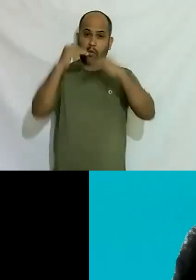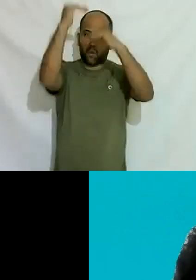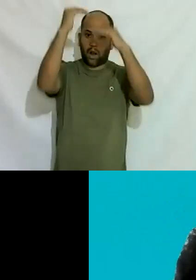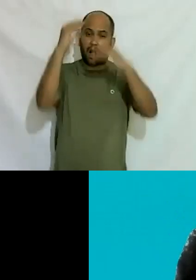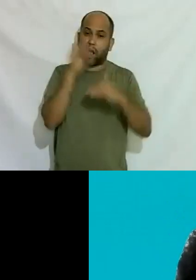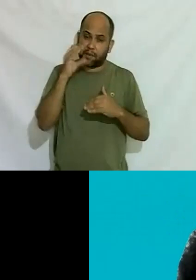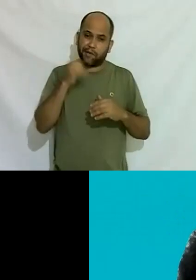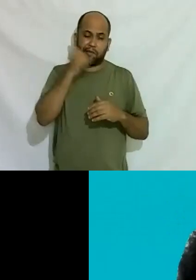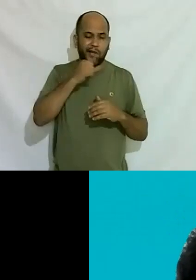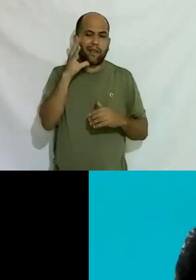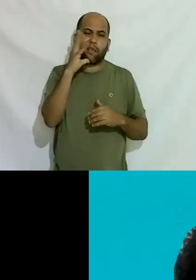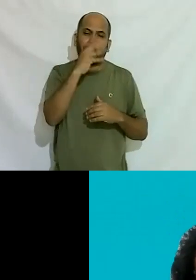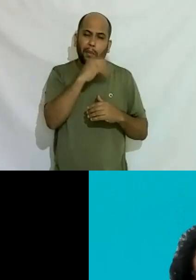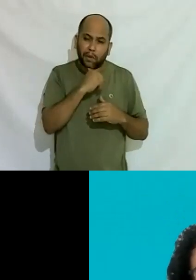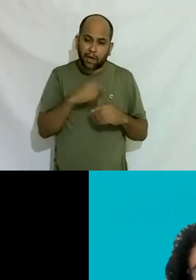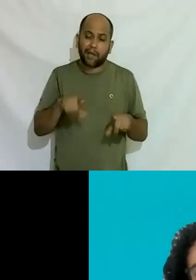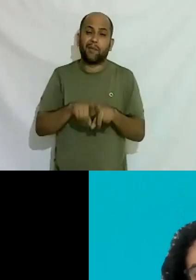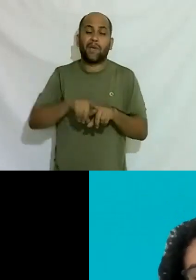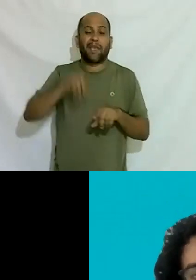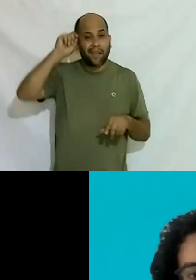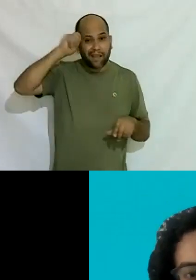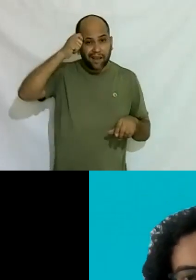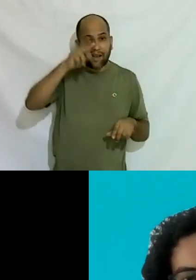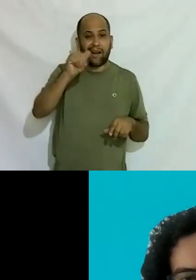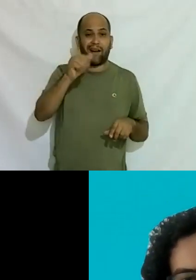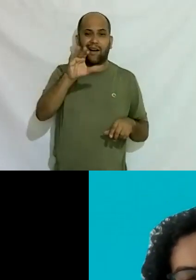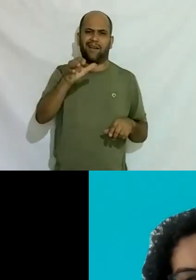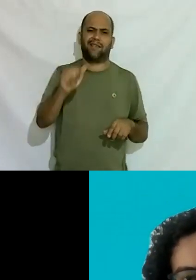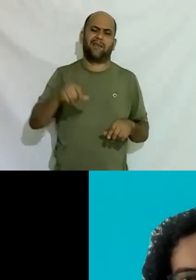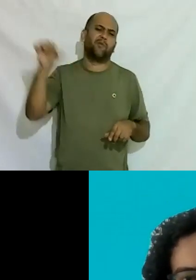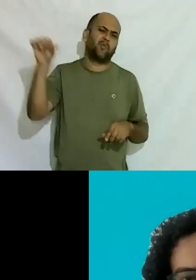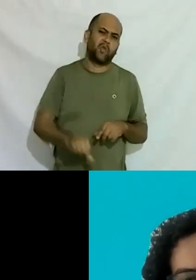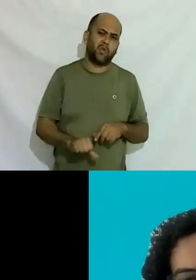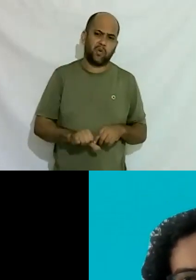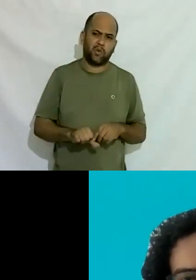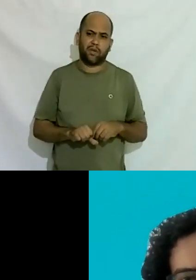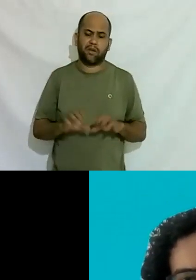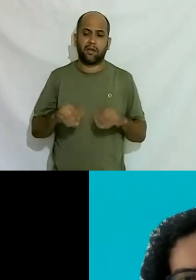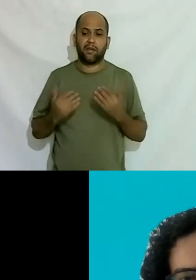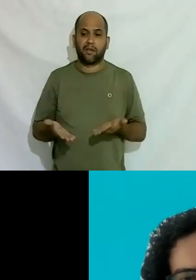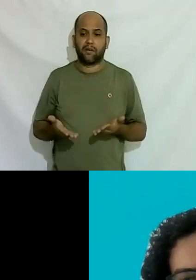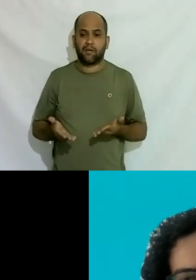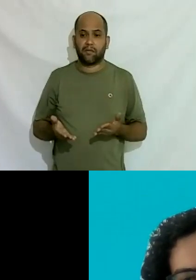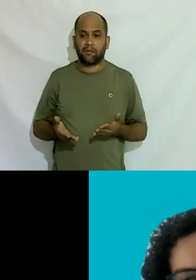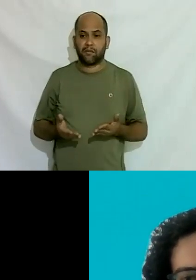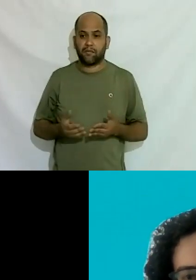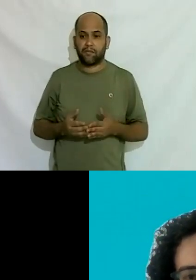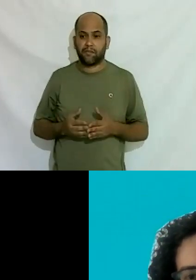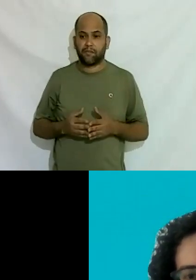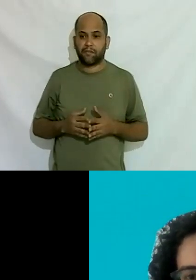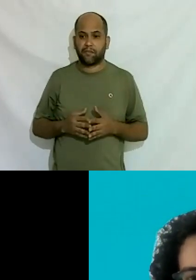questão racial que é terrível no Brasil terrível então enfim vamos ver tem mais perguntas